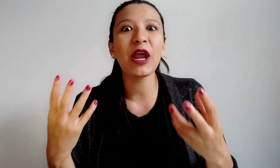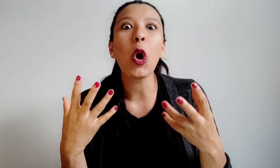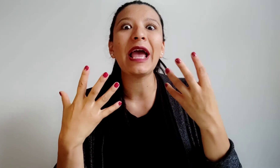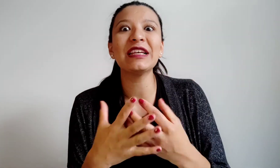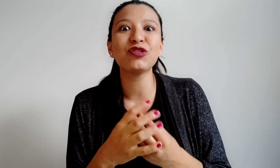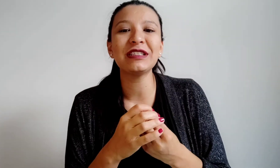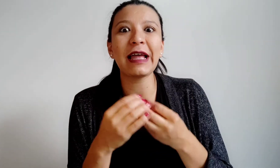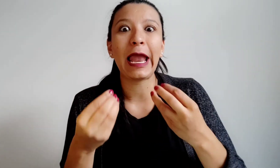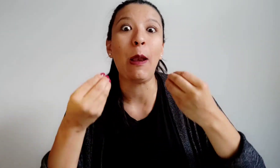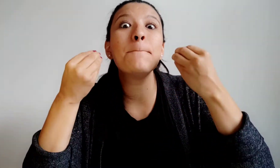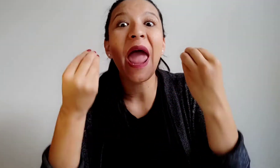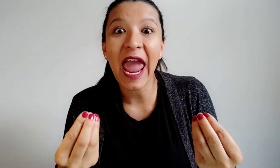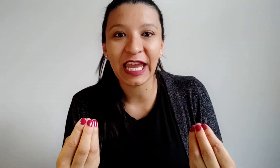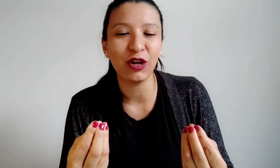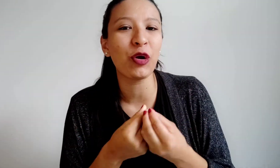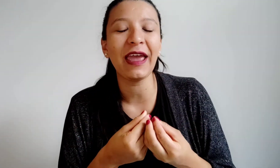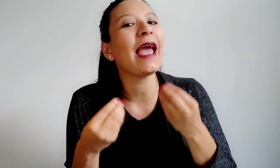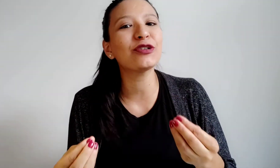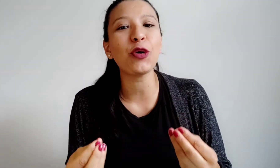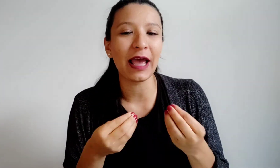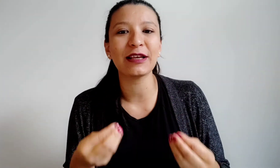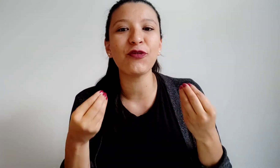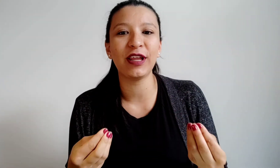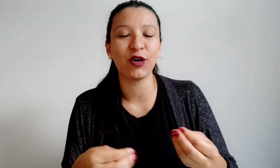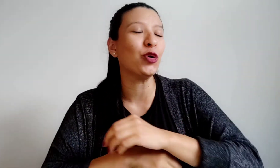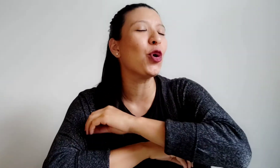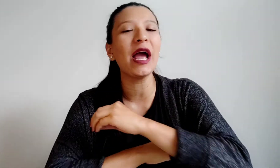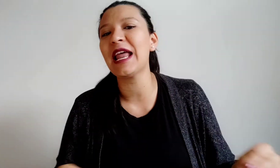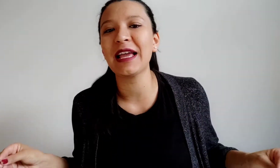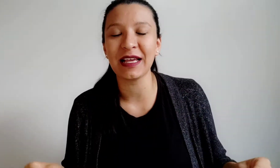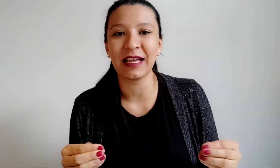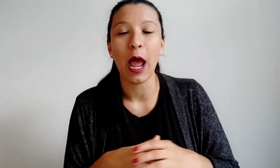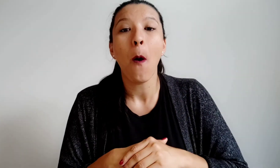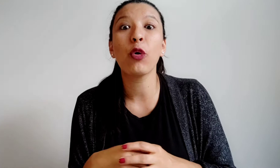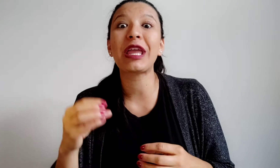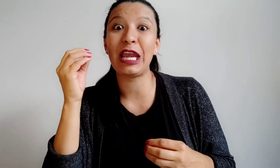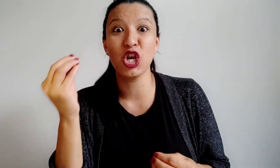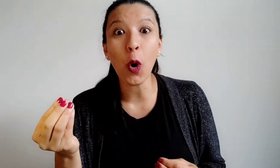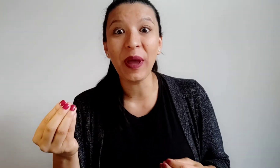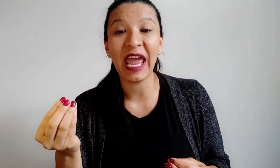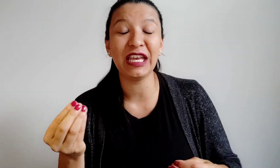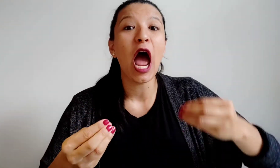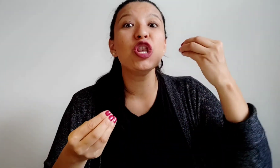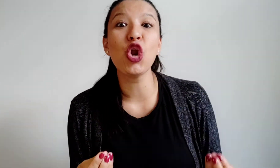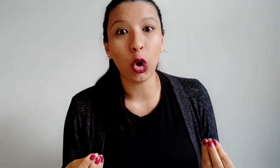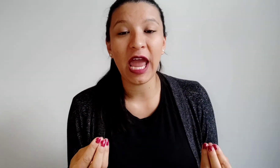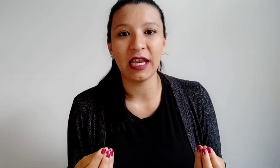pero ahí es donde está el pain, ¿ok? Eso hay que sufrirlo, no hay nada que hacer, porque no pain, no gain,